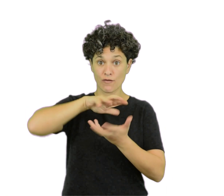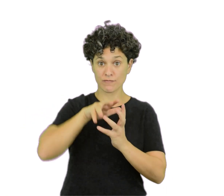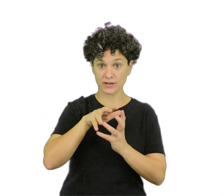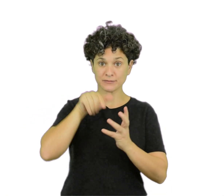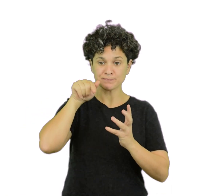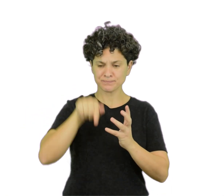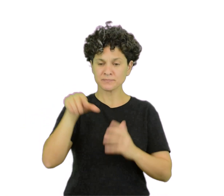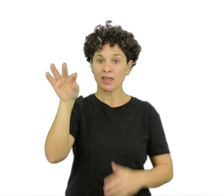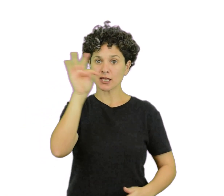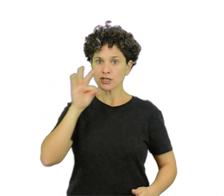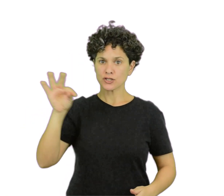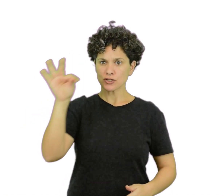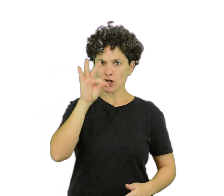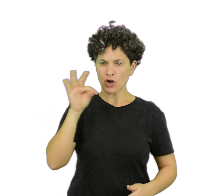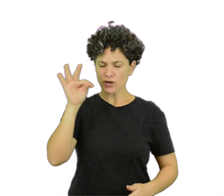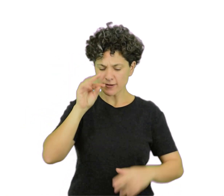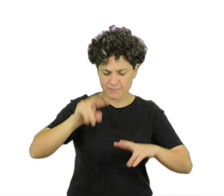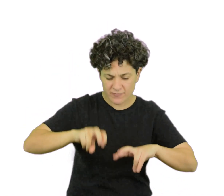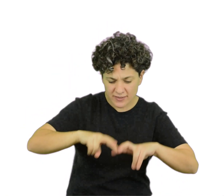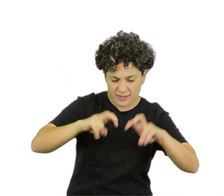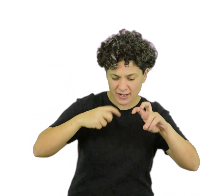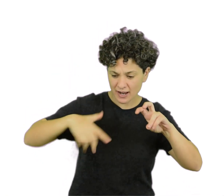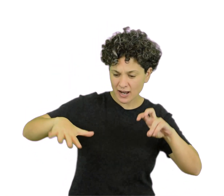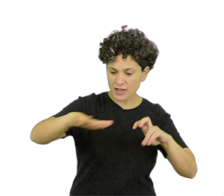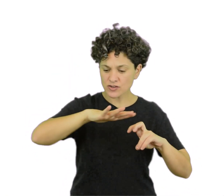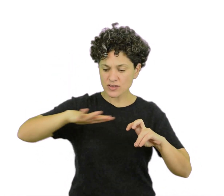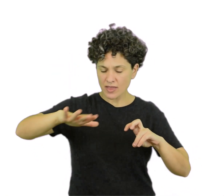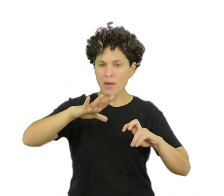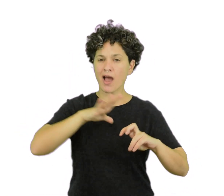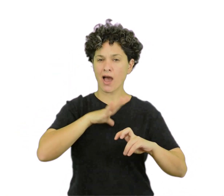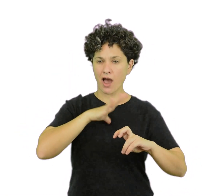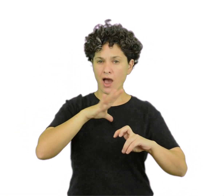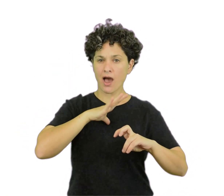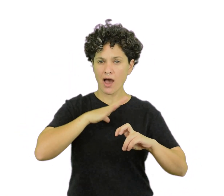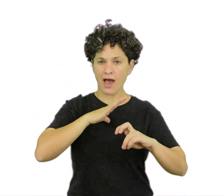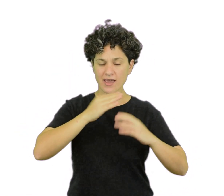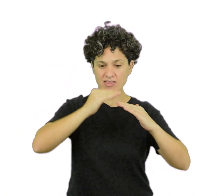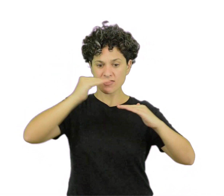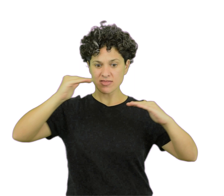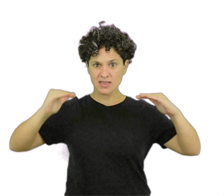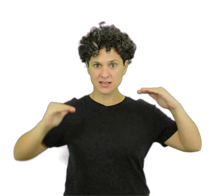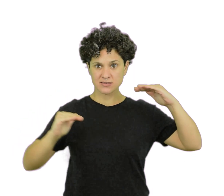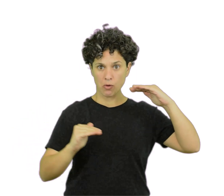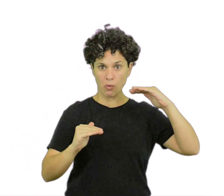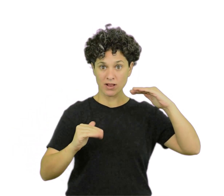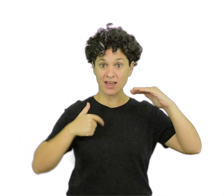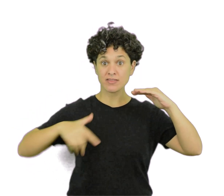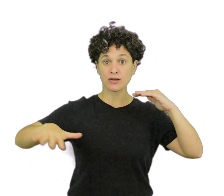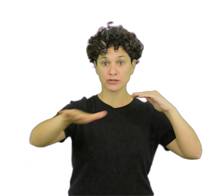Este paradigma analiza la sociedad desde el punto de la desigualdad social y el conflicto.